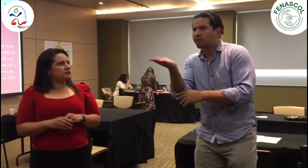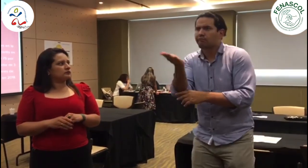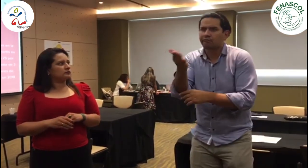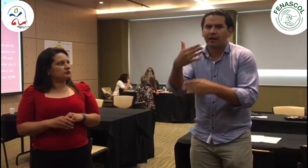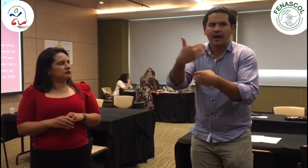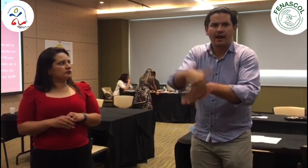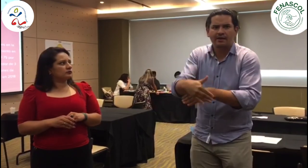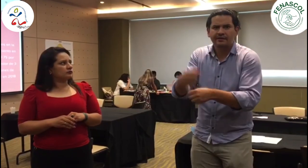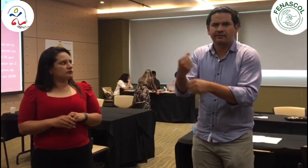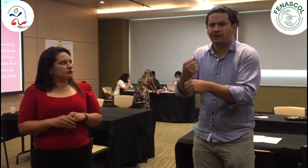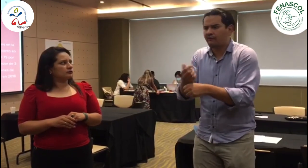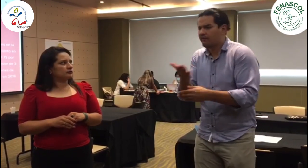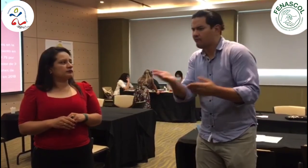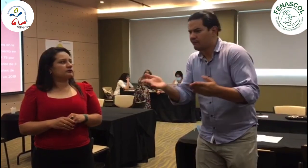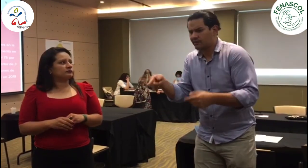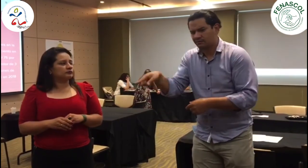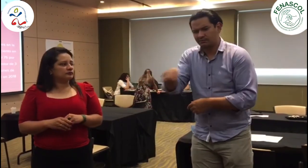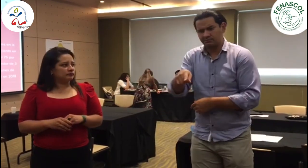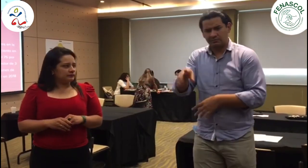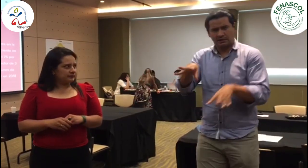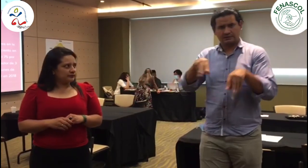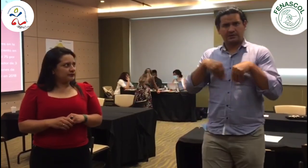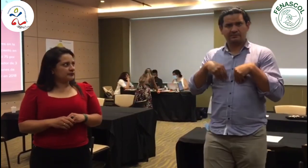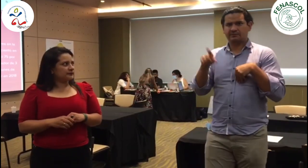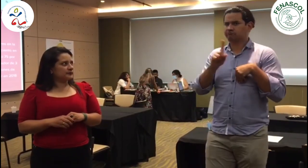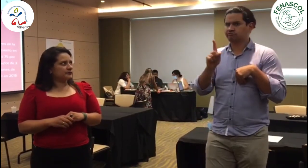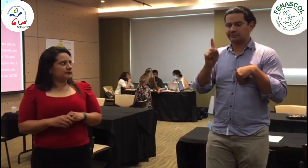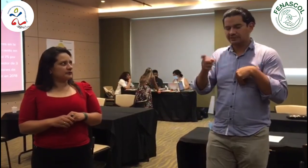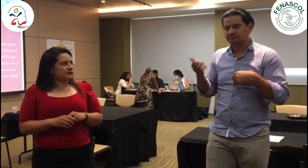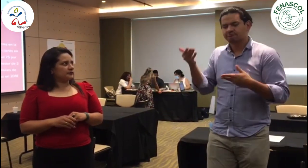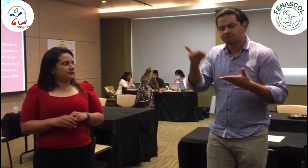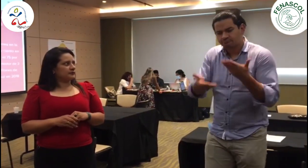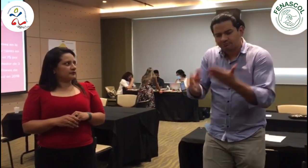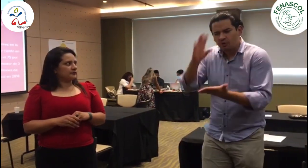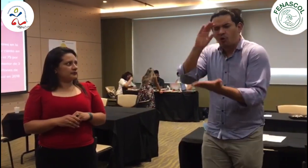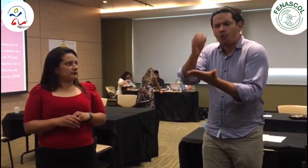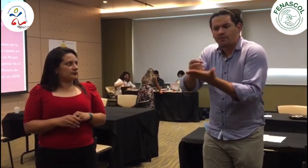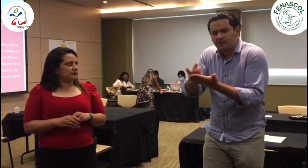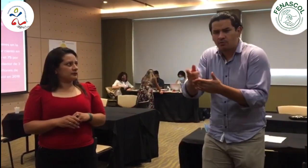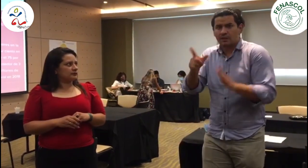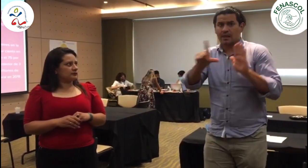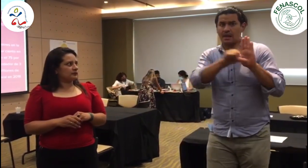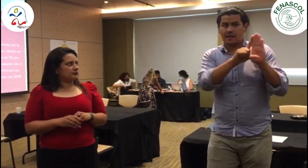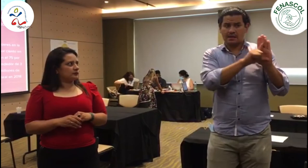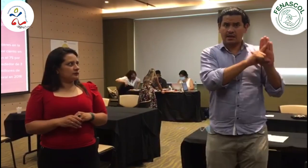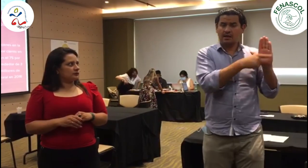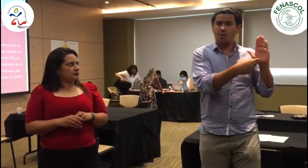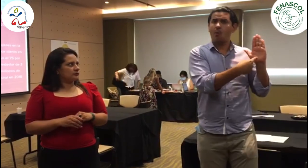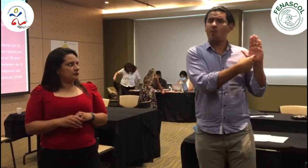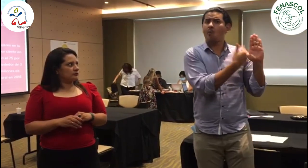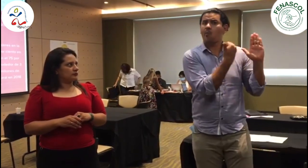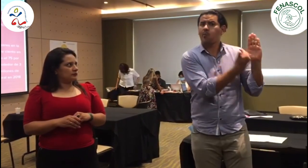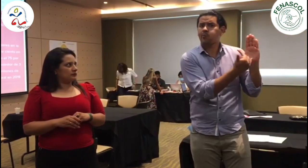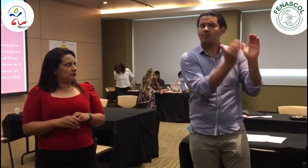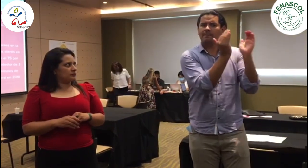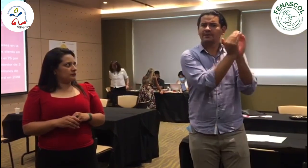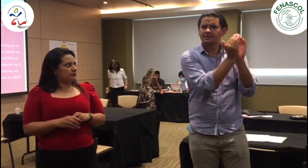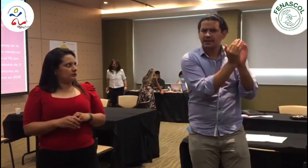nuestra región, proponiendo soluciones, ya que las leyes, decretos, resoluciones y normas en general ya existen, pero